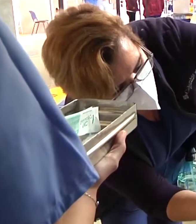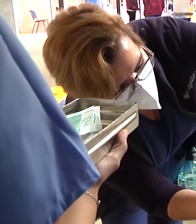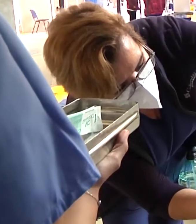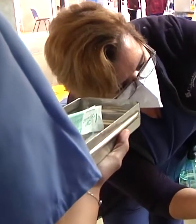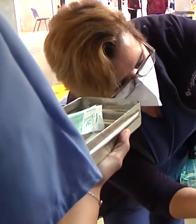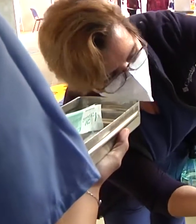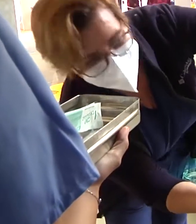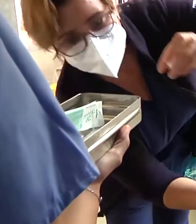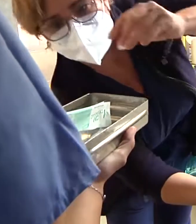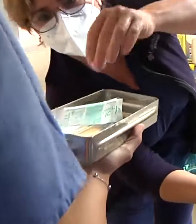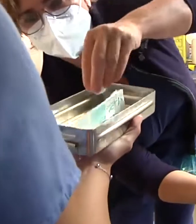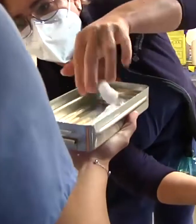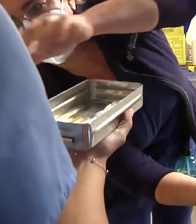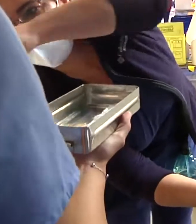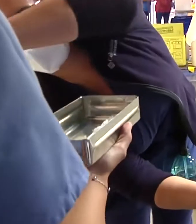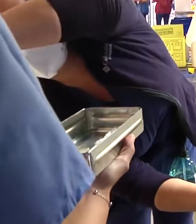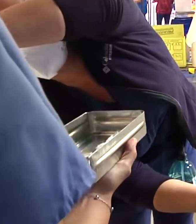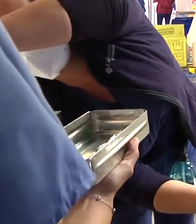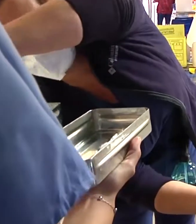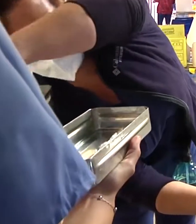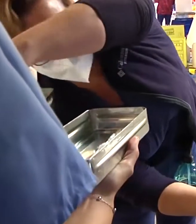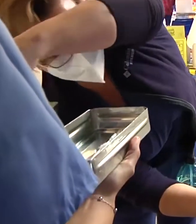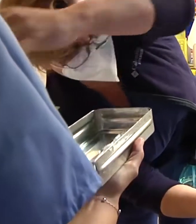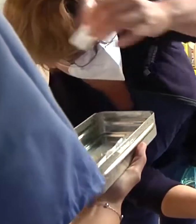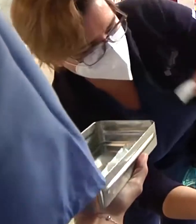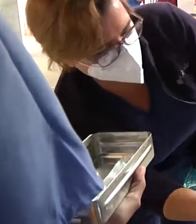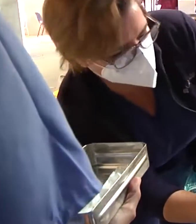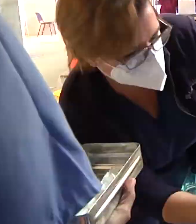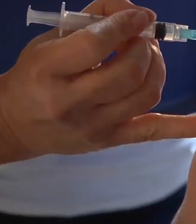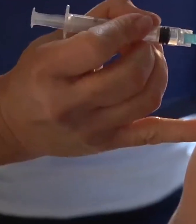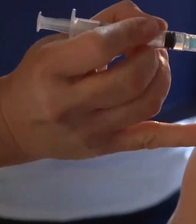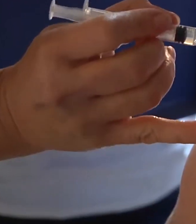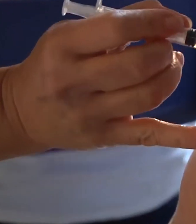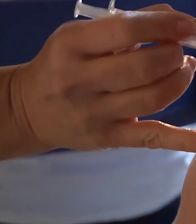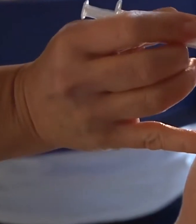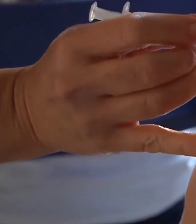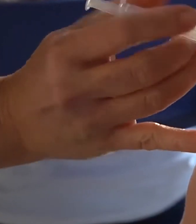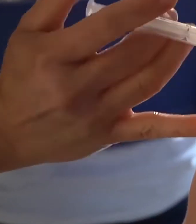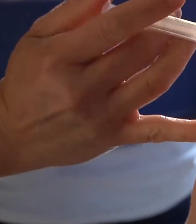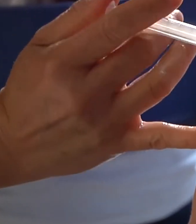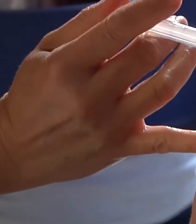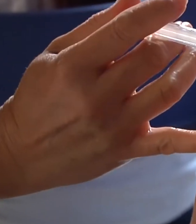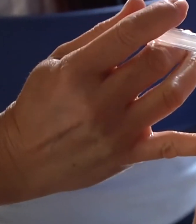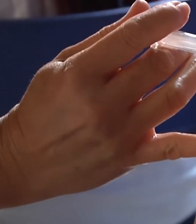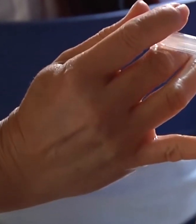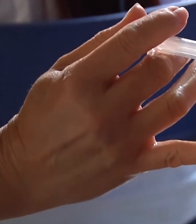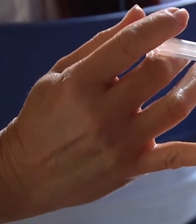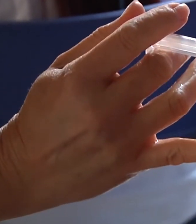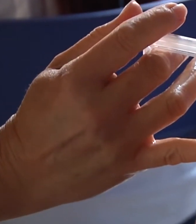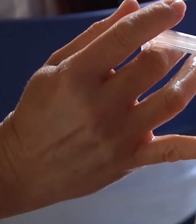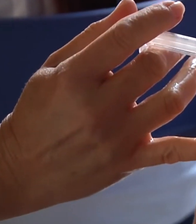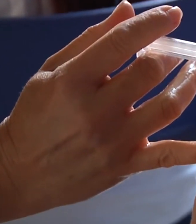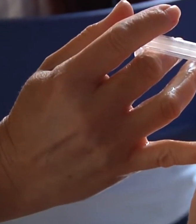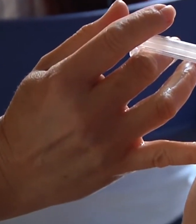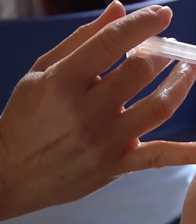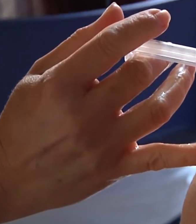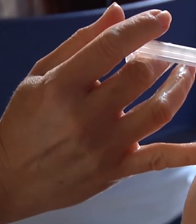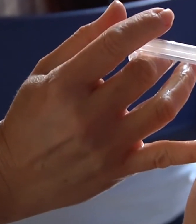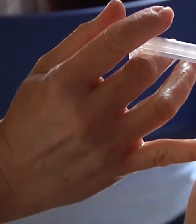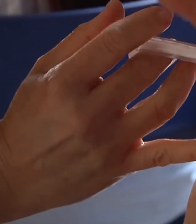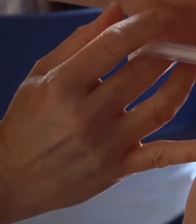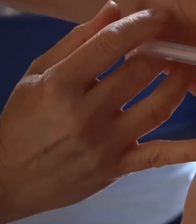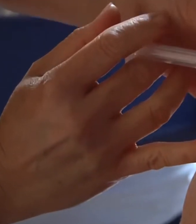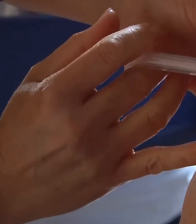vacunación. Recordar que el mínimo que se ha propuesto el ministerio para poder iniciar o tener los efectos que se requieren con la